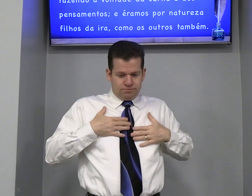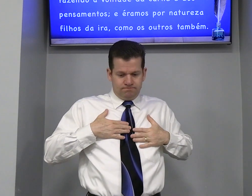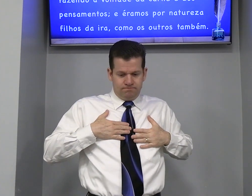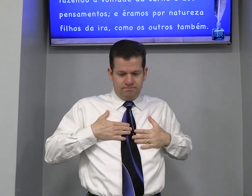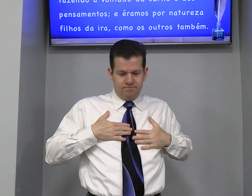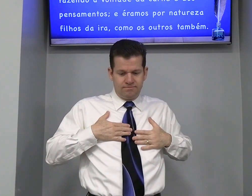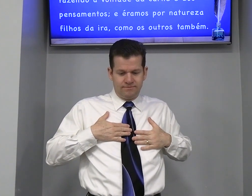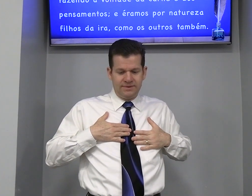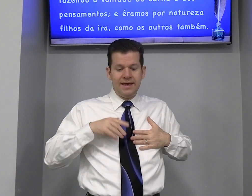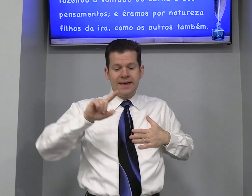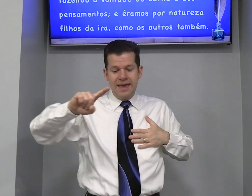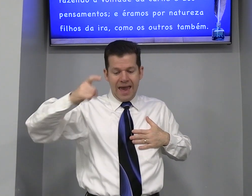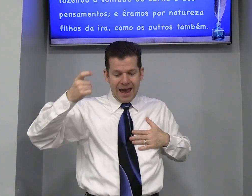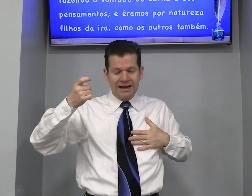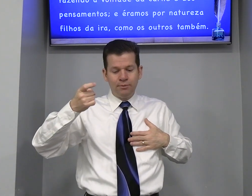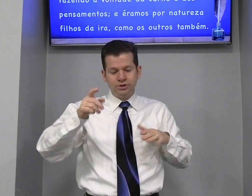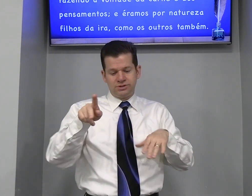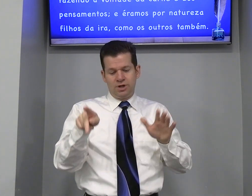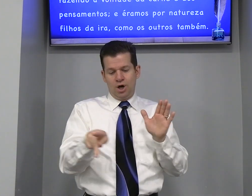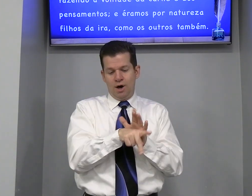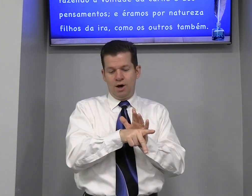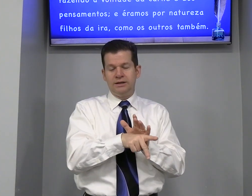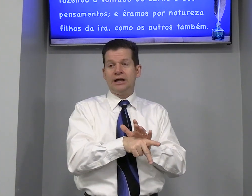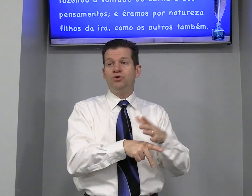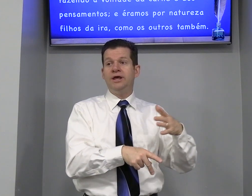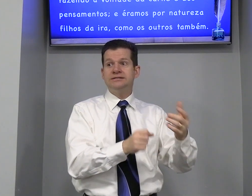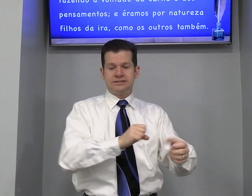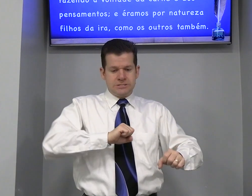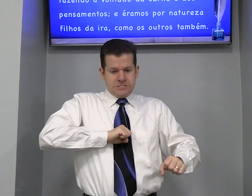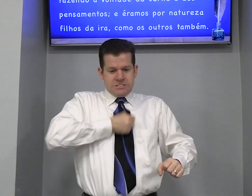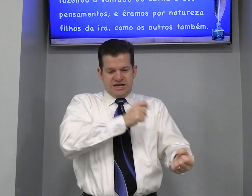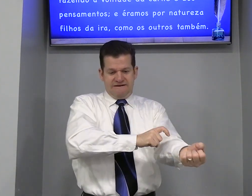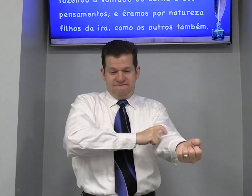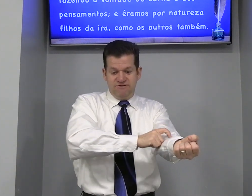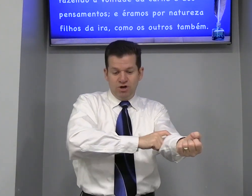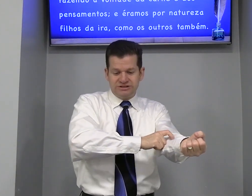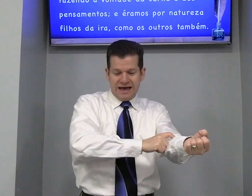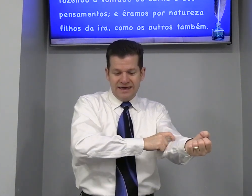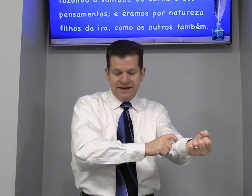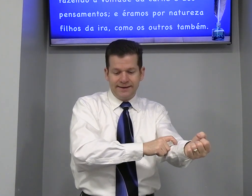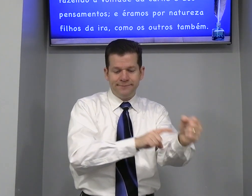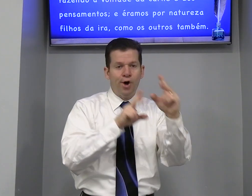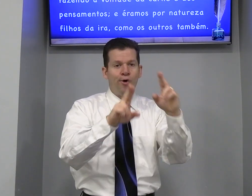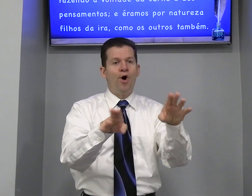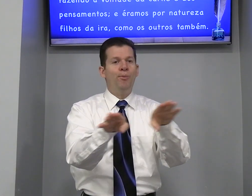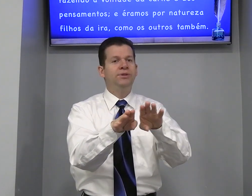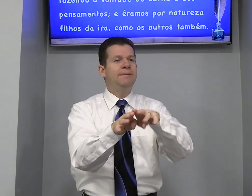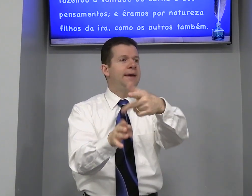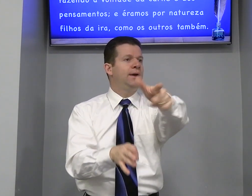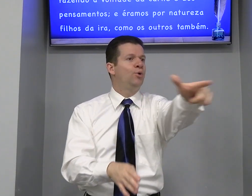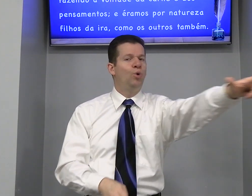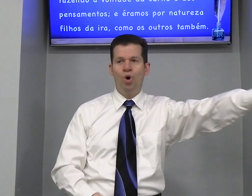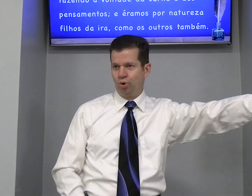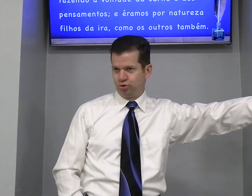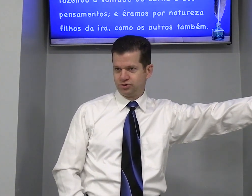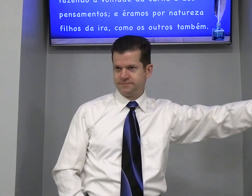E Éramos Naturezas Filhos Da ira Como Também Outros